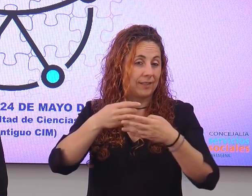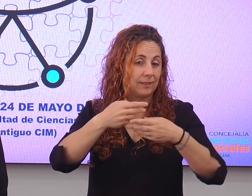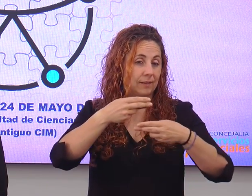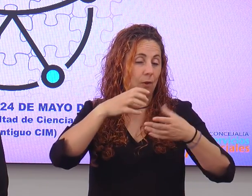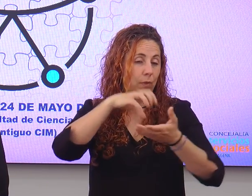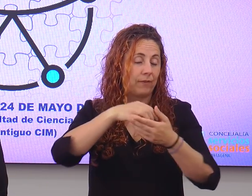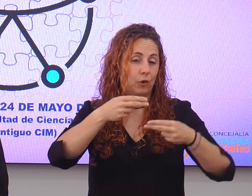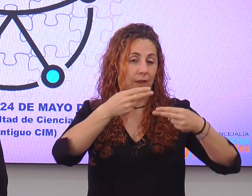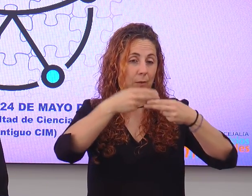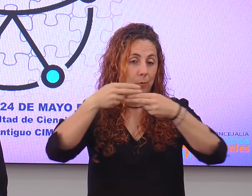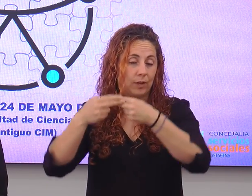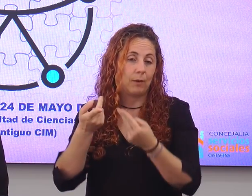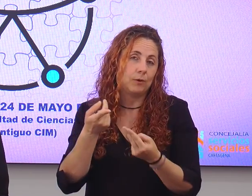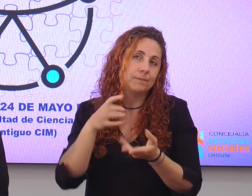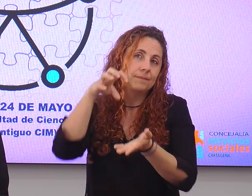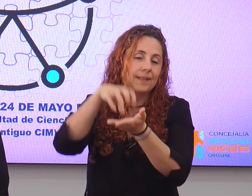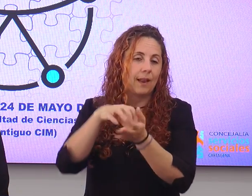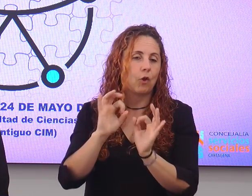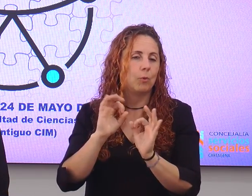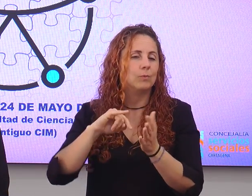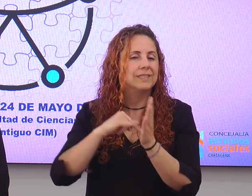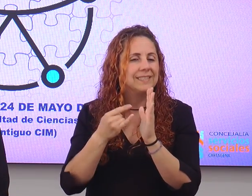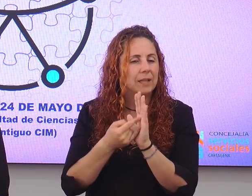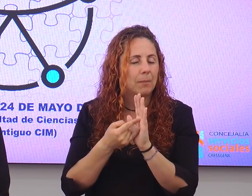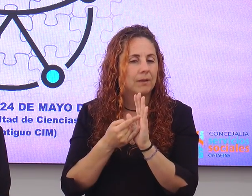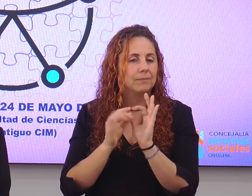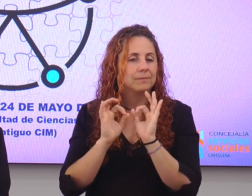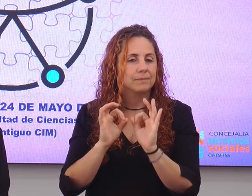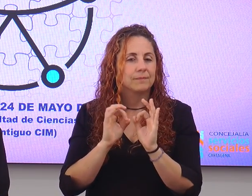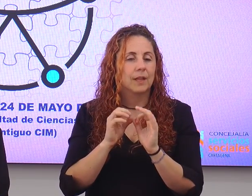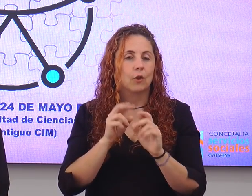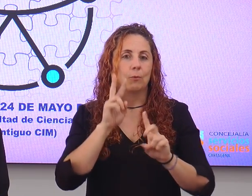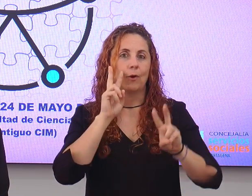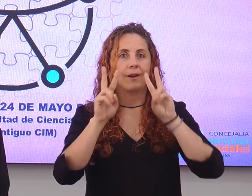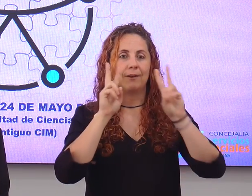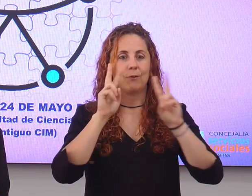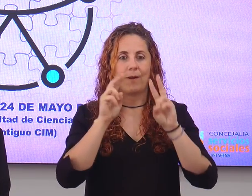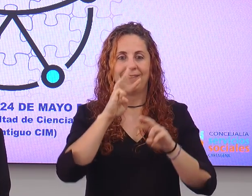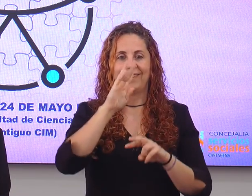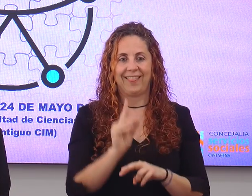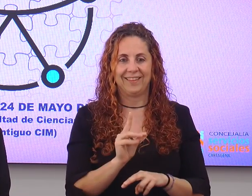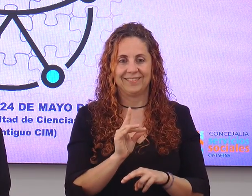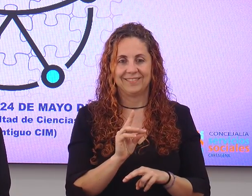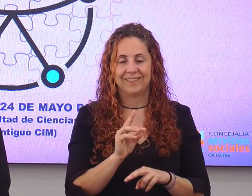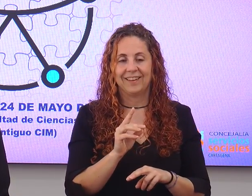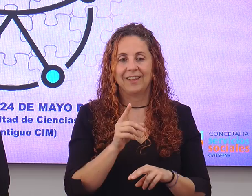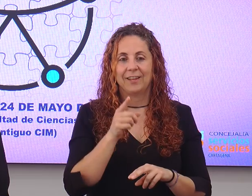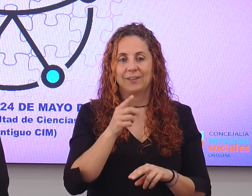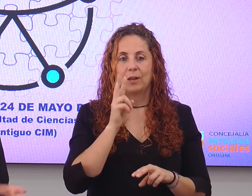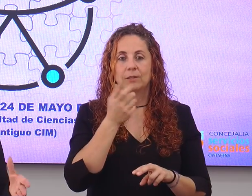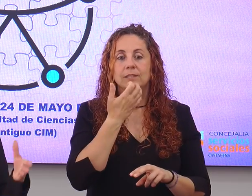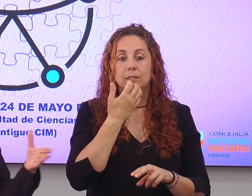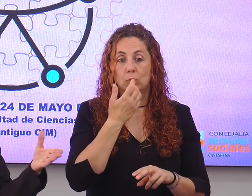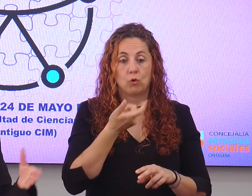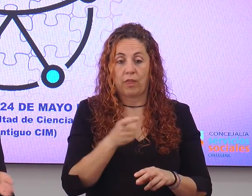ideado un sistema de realidad virtual, una visita virtual que la persona